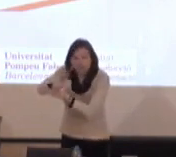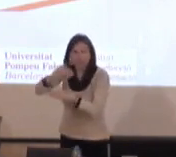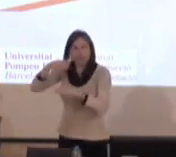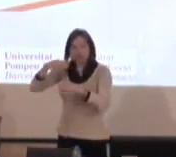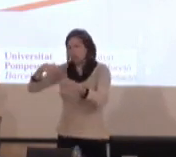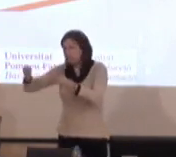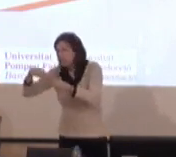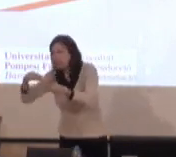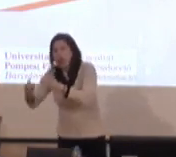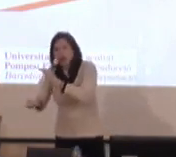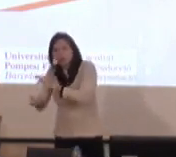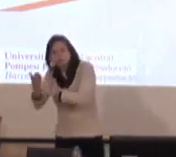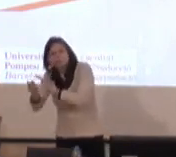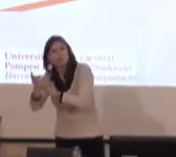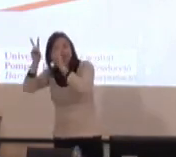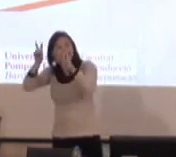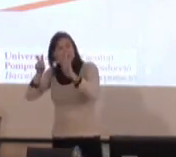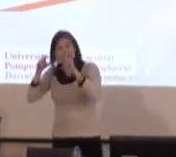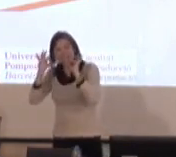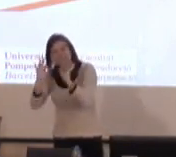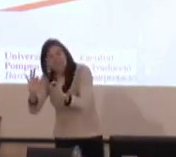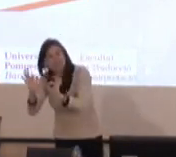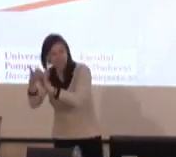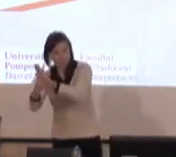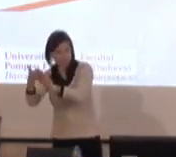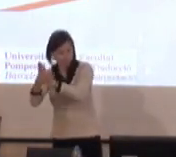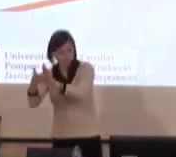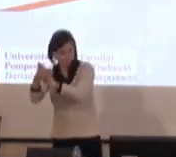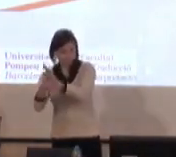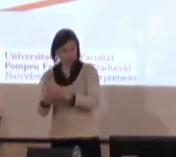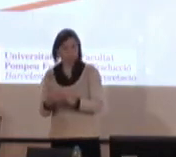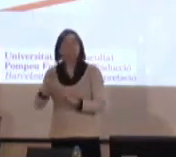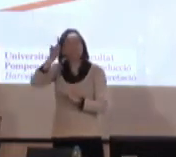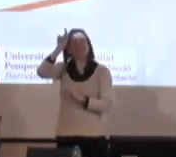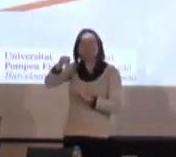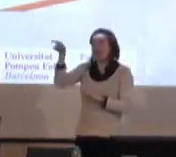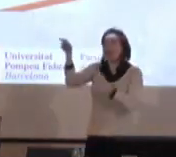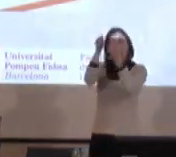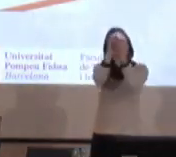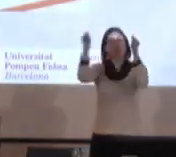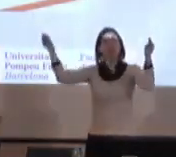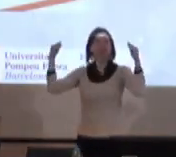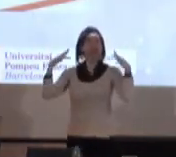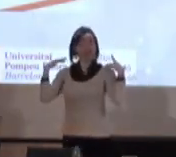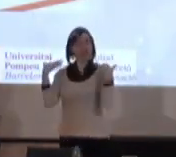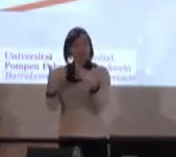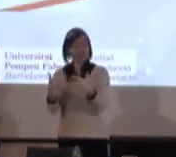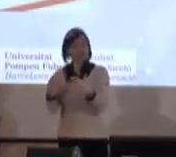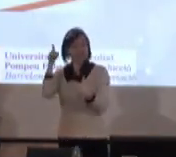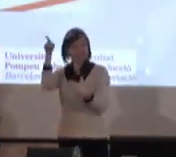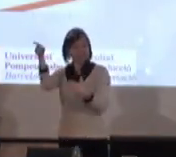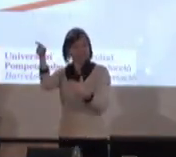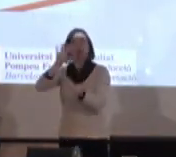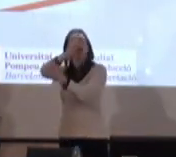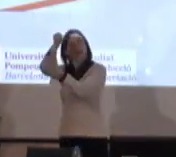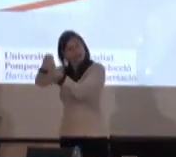Ha estat fent investigació, dociència, creació de material específic de la llengua de signes. També